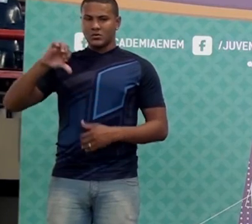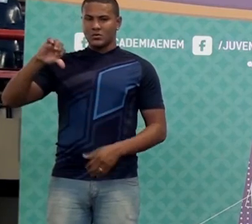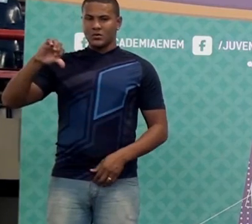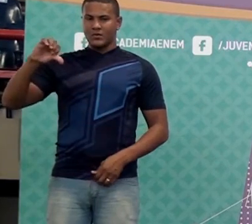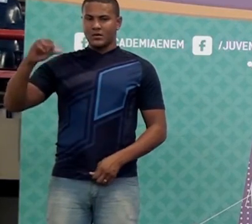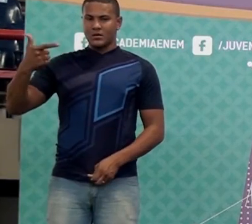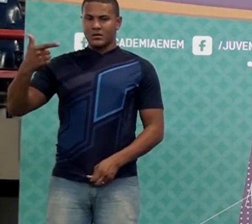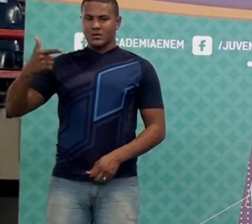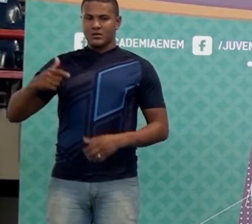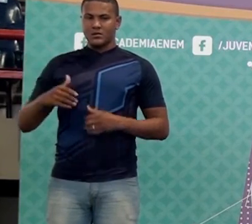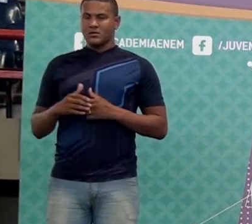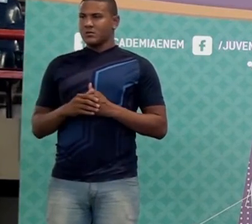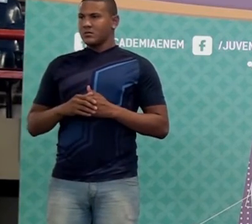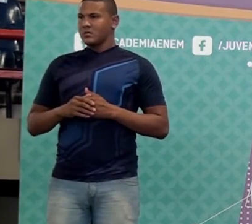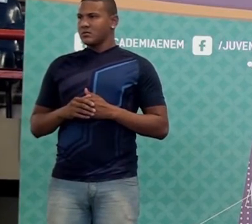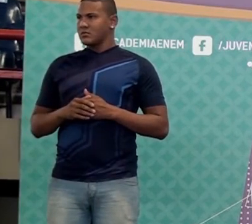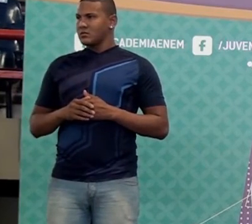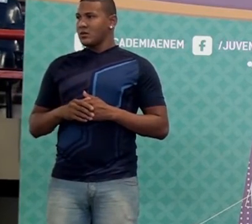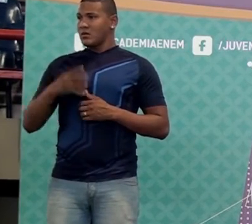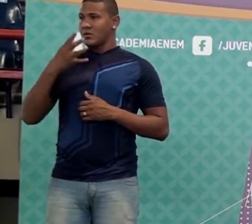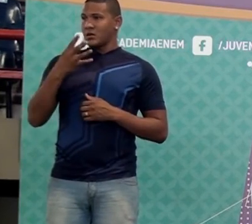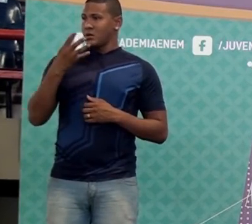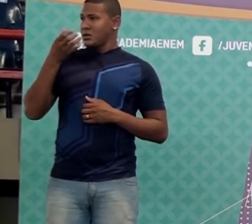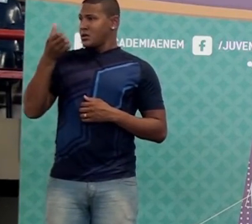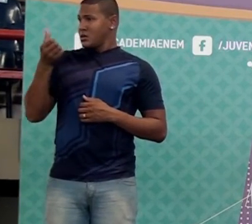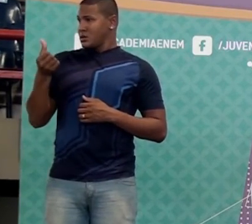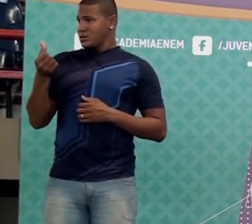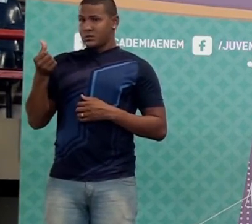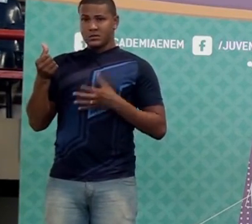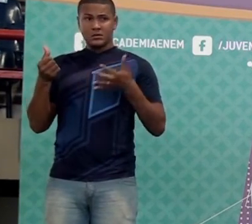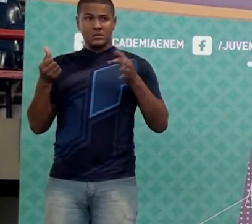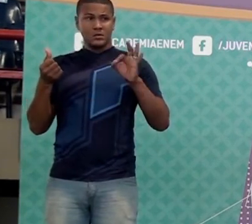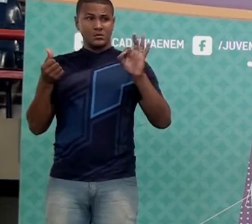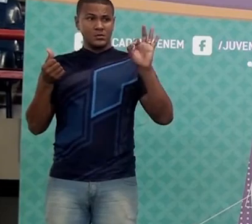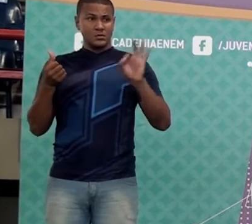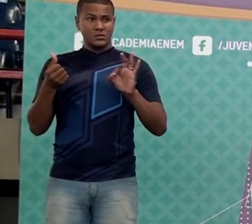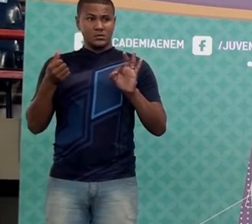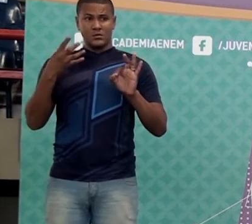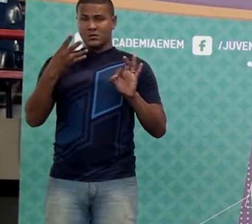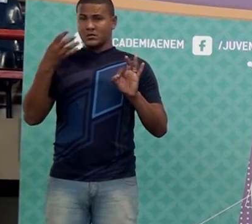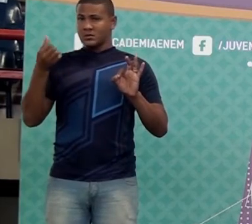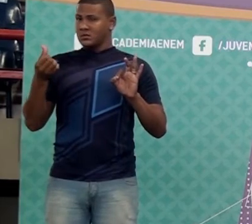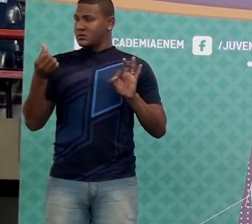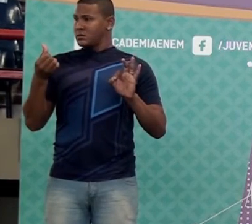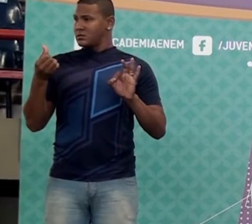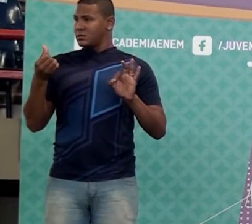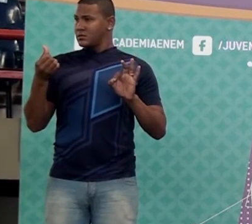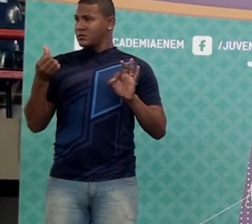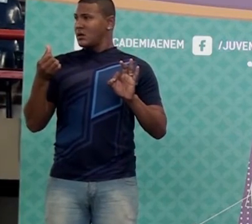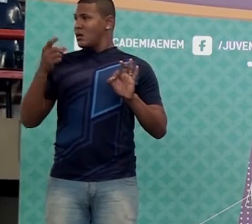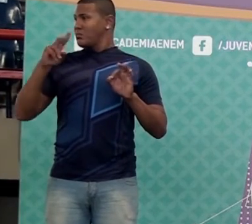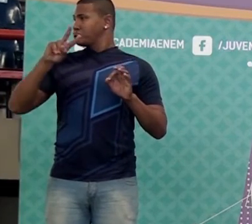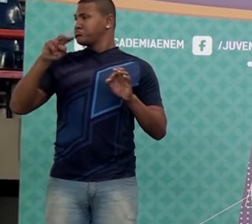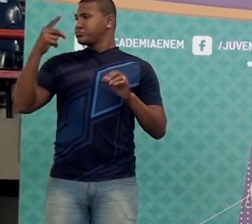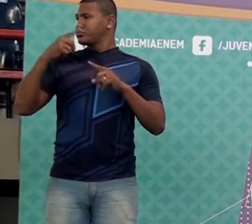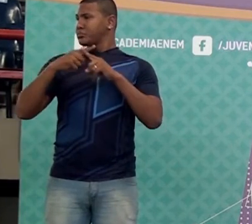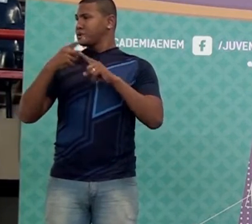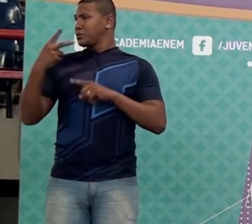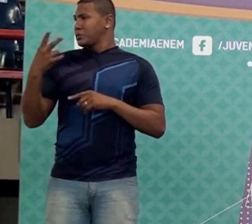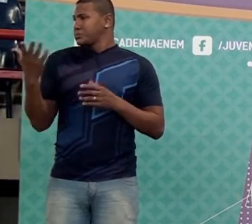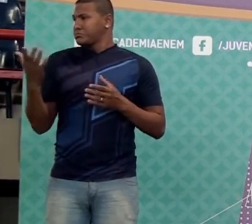Pessoal, se dez por cento é quarenta e seis, vinte por cento é o dobro. É quarenta seis mais quarenta seis.